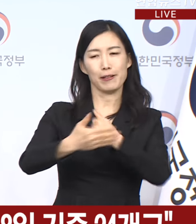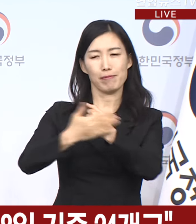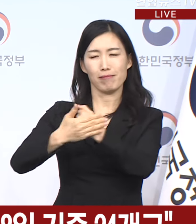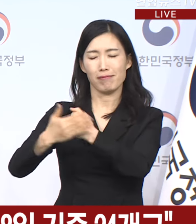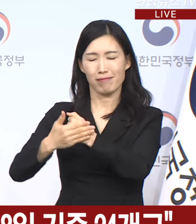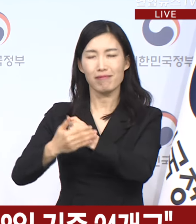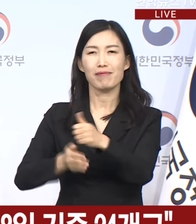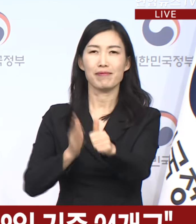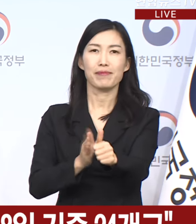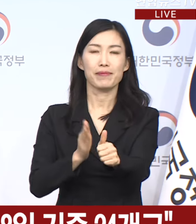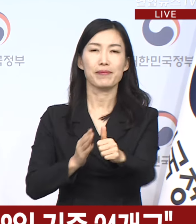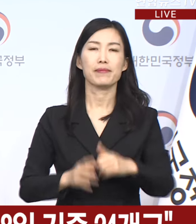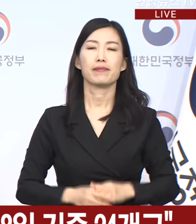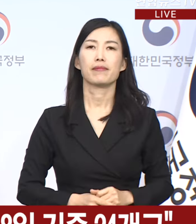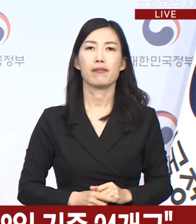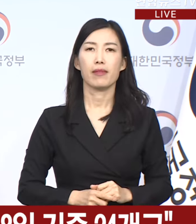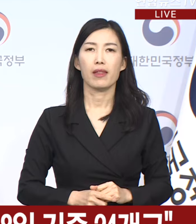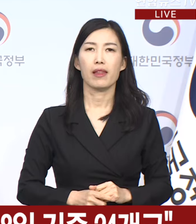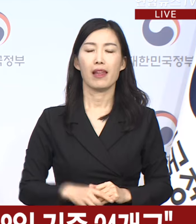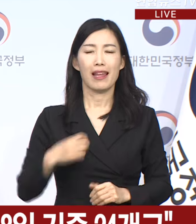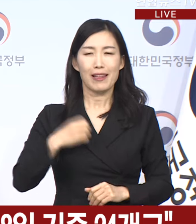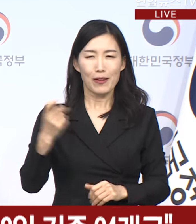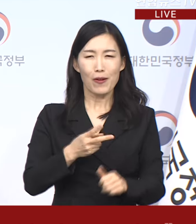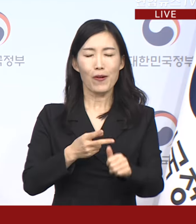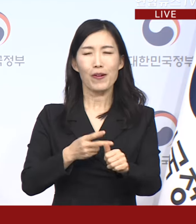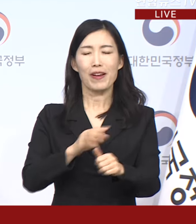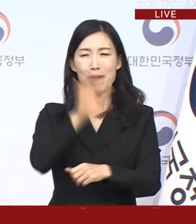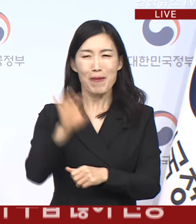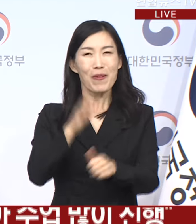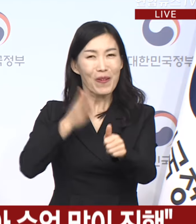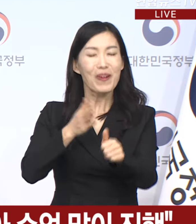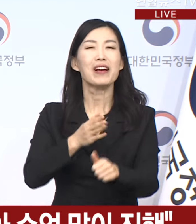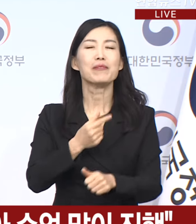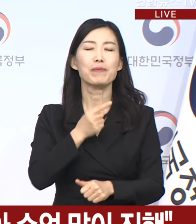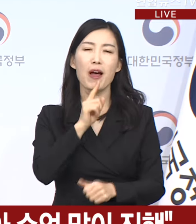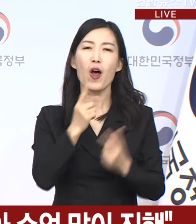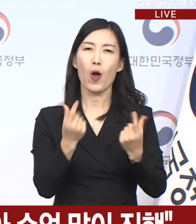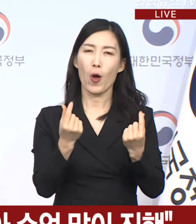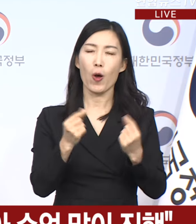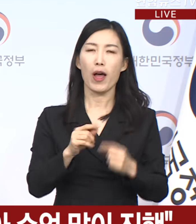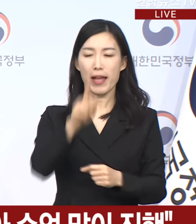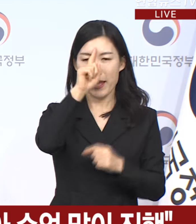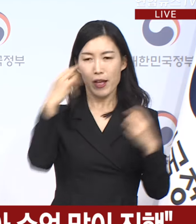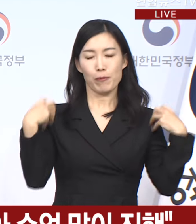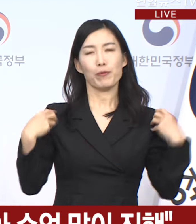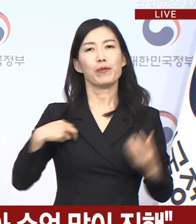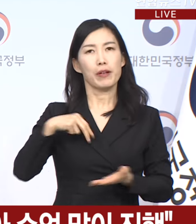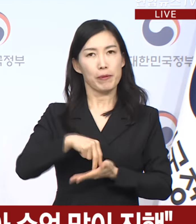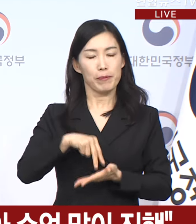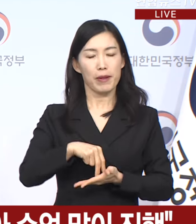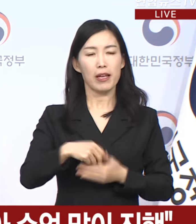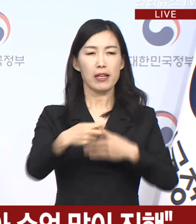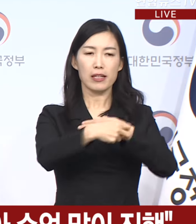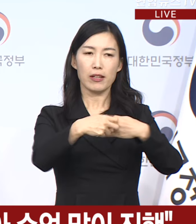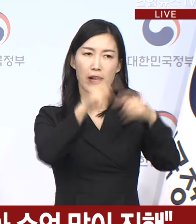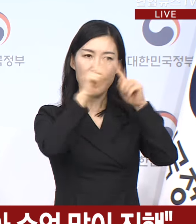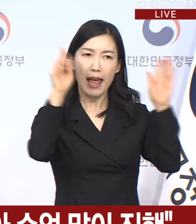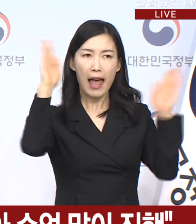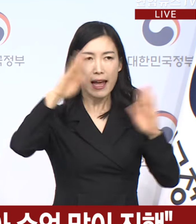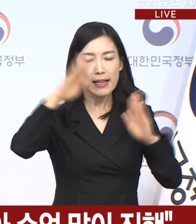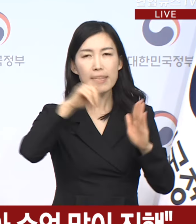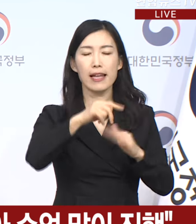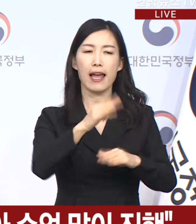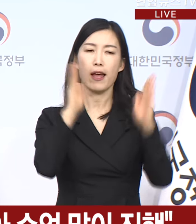요청드립니다. 거듭 강조드린 바와 같이 정부는 앞으로도 의과대학 학생들의 학습권을